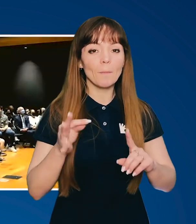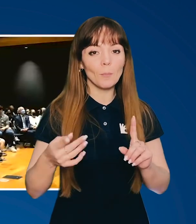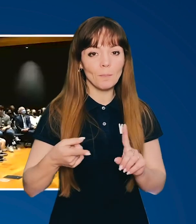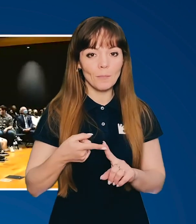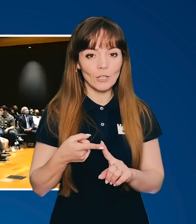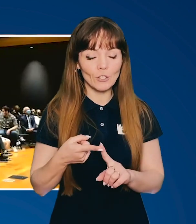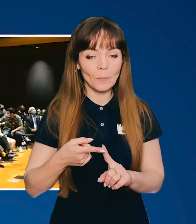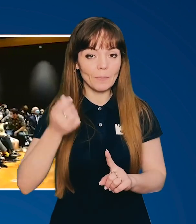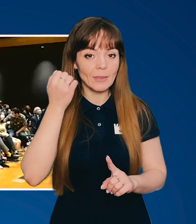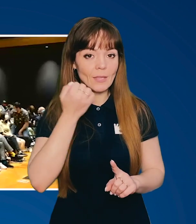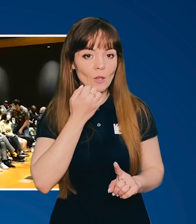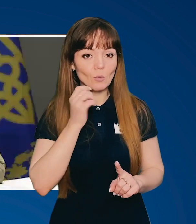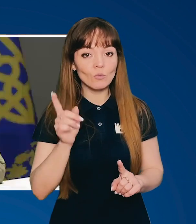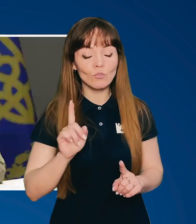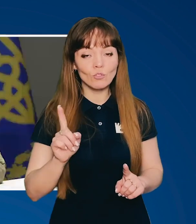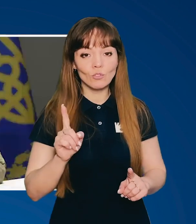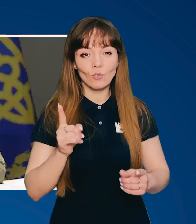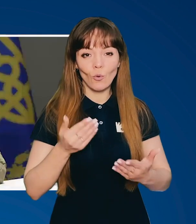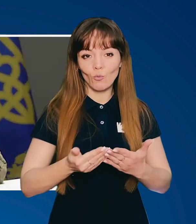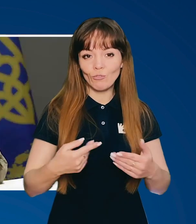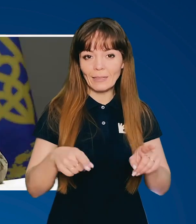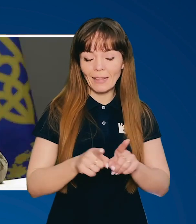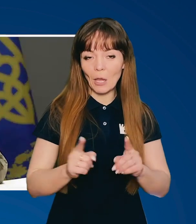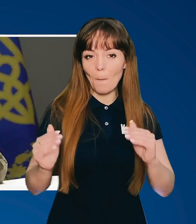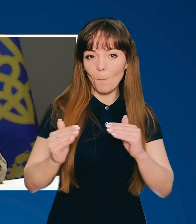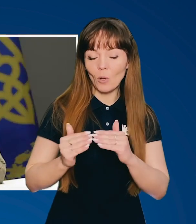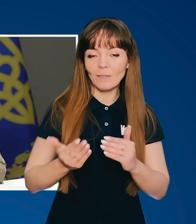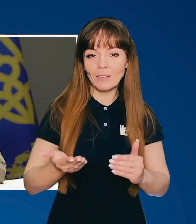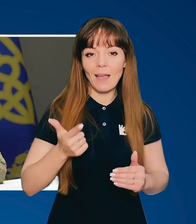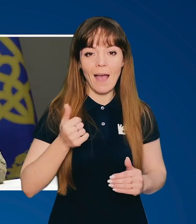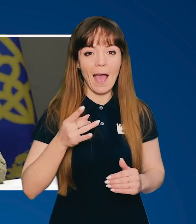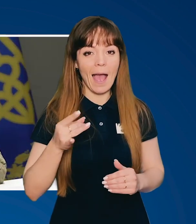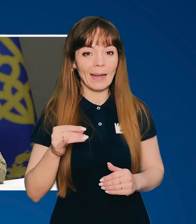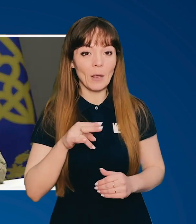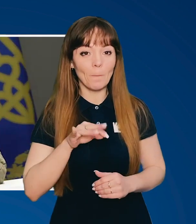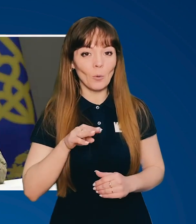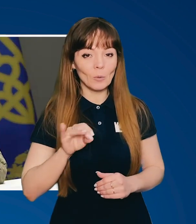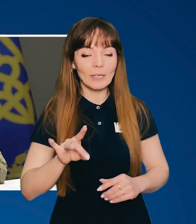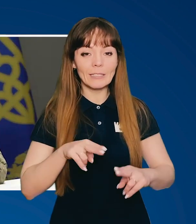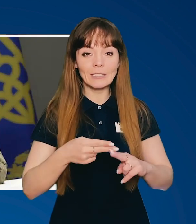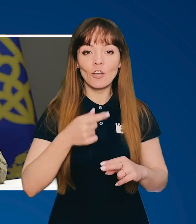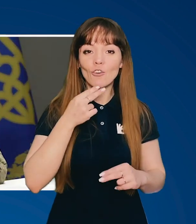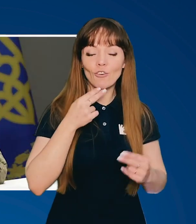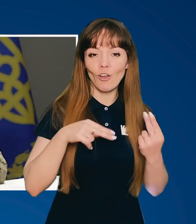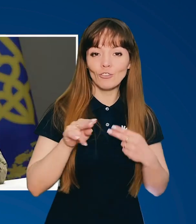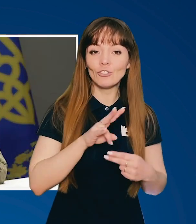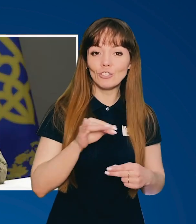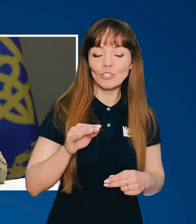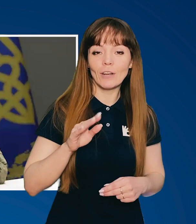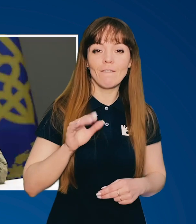По-перше, дякую, що хоч такі порівняння. Все ж таки, Гаррі Поттер – це краще, ніж Валандамор.